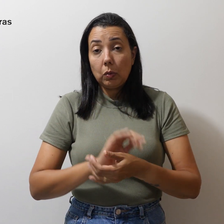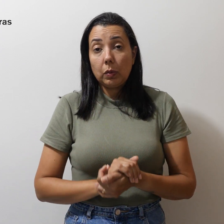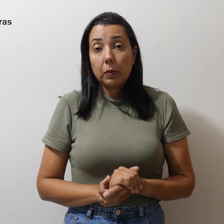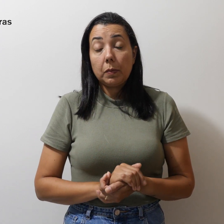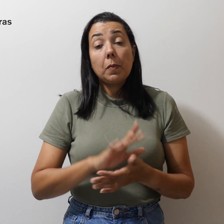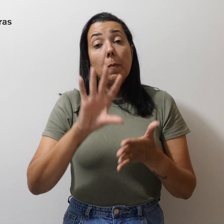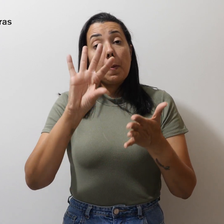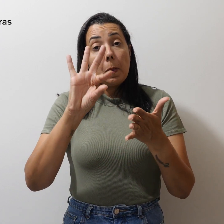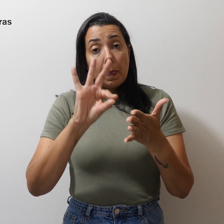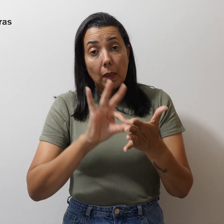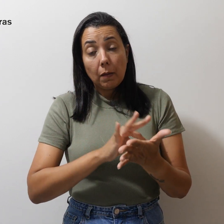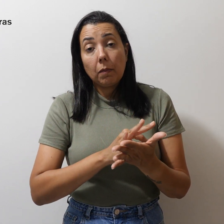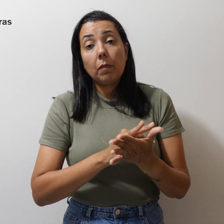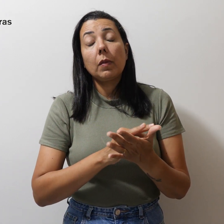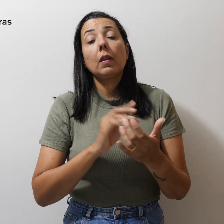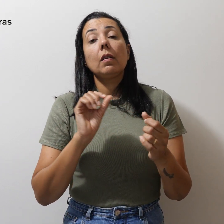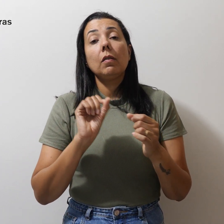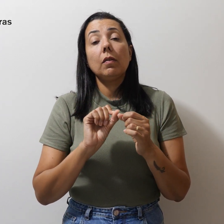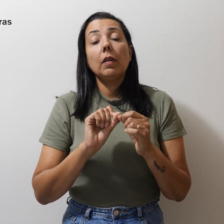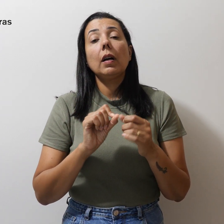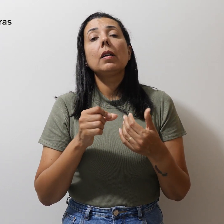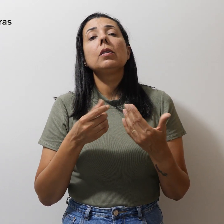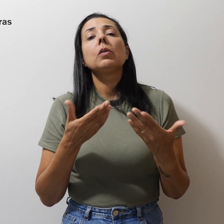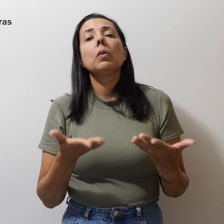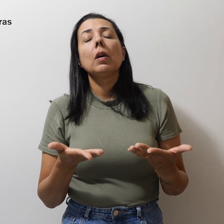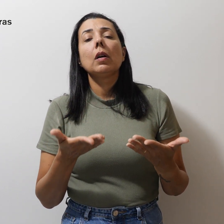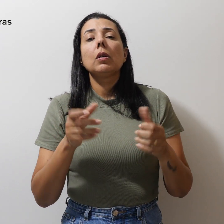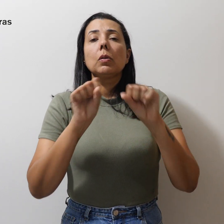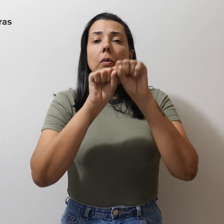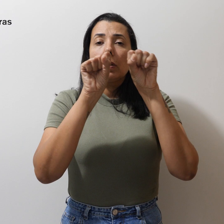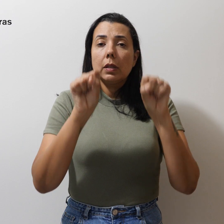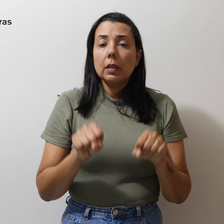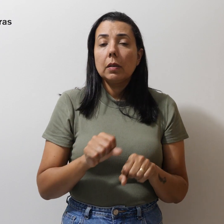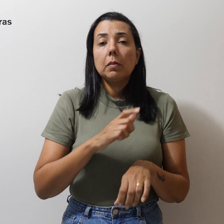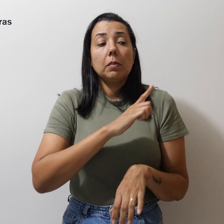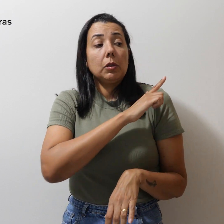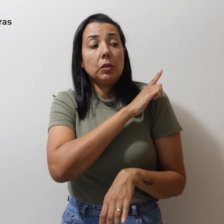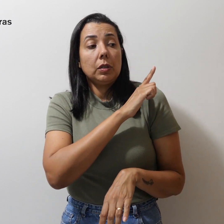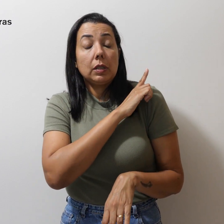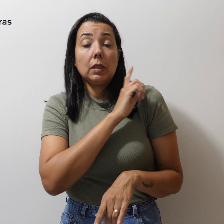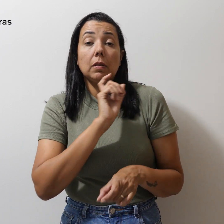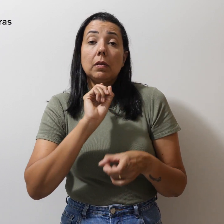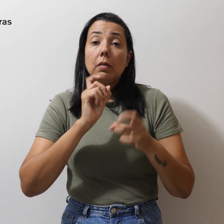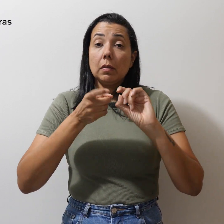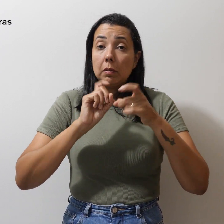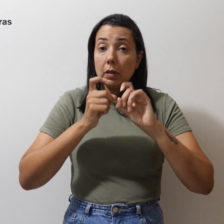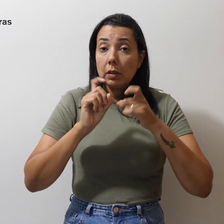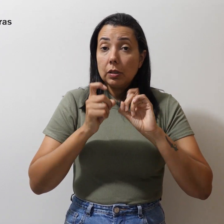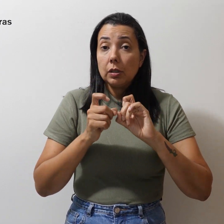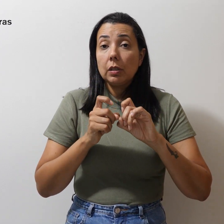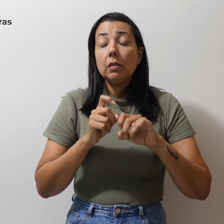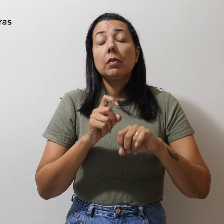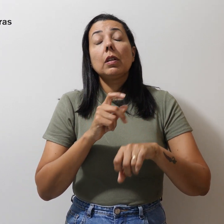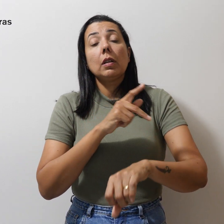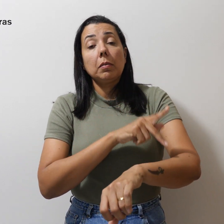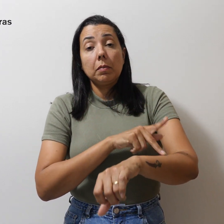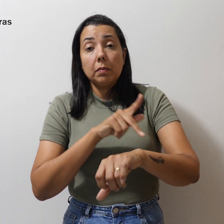inscrições ocorrerão por meio do sistema de gestão administrativa e pedagógica da